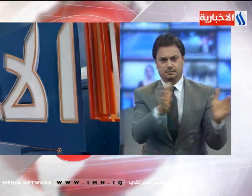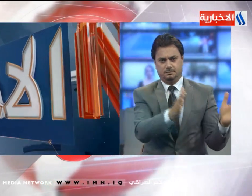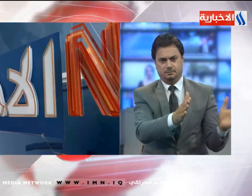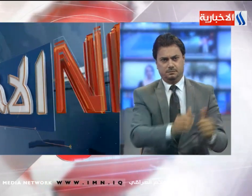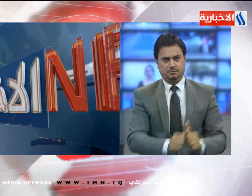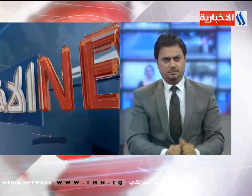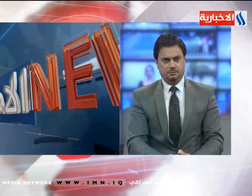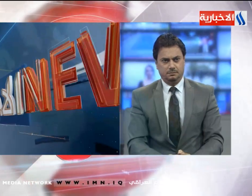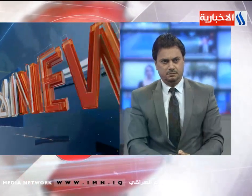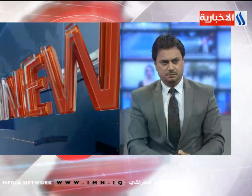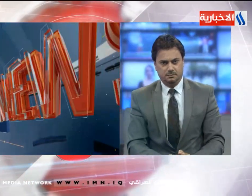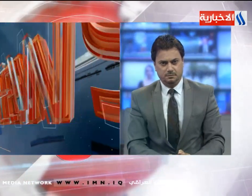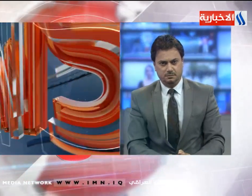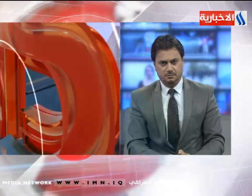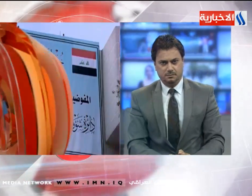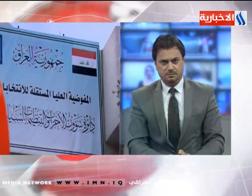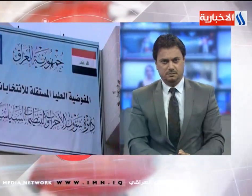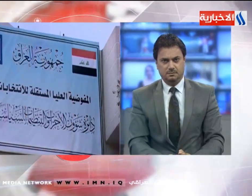موسيقى